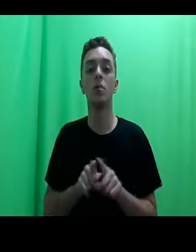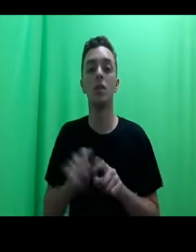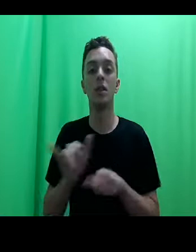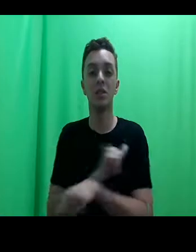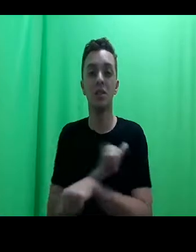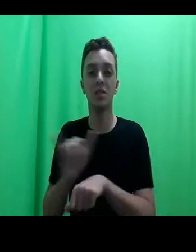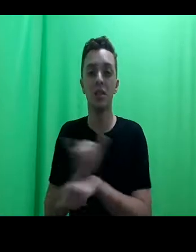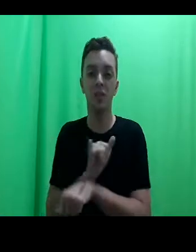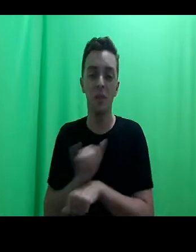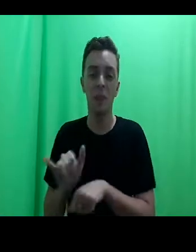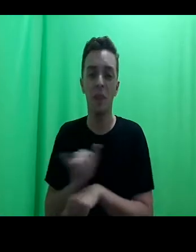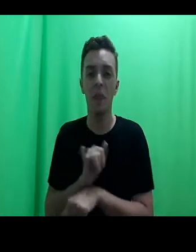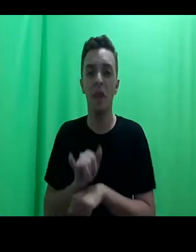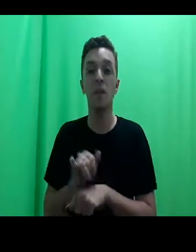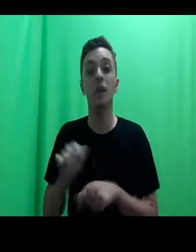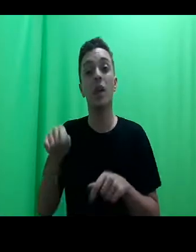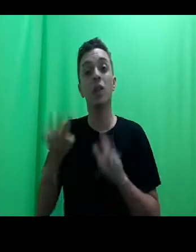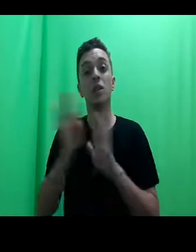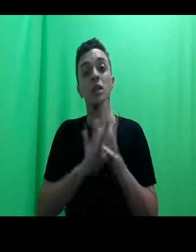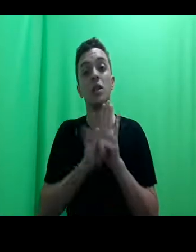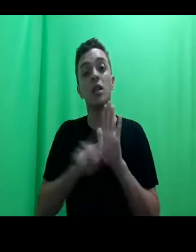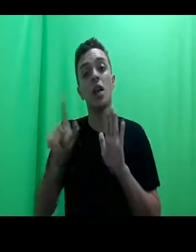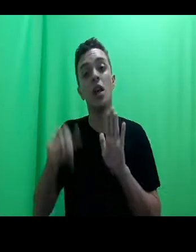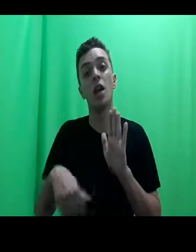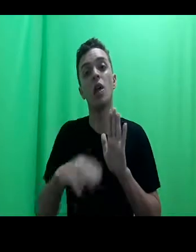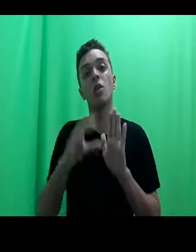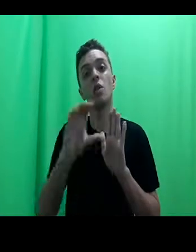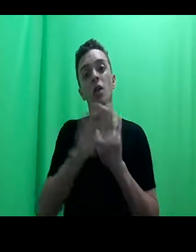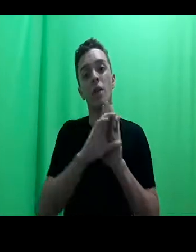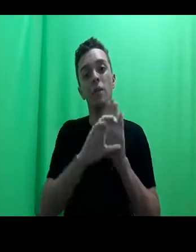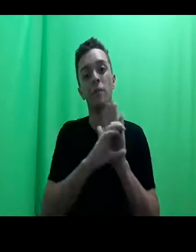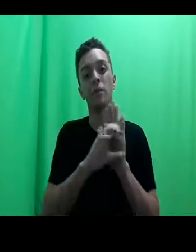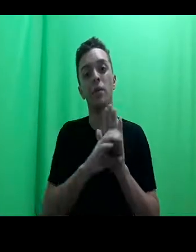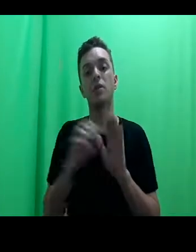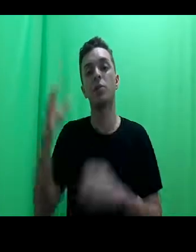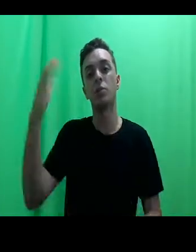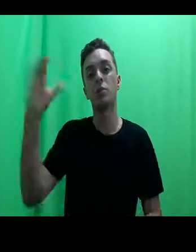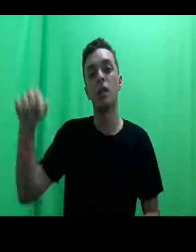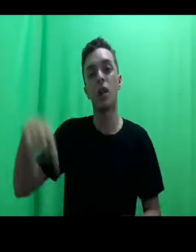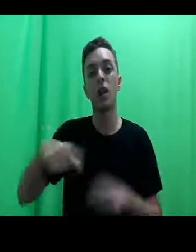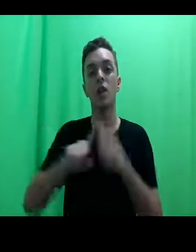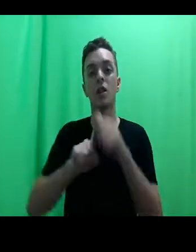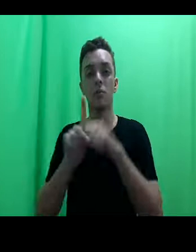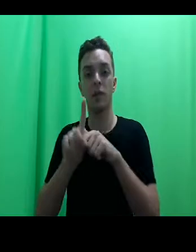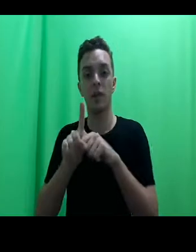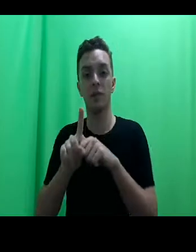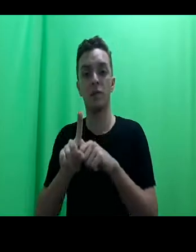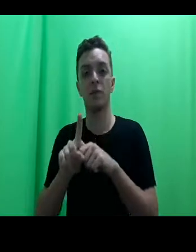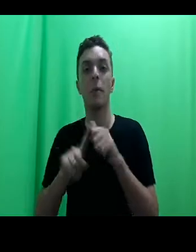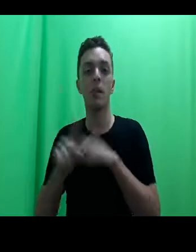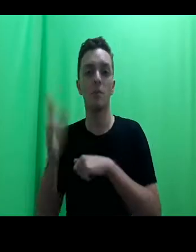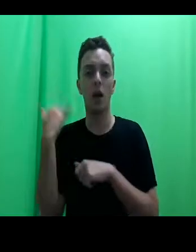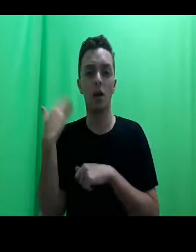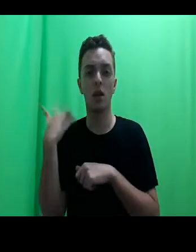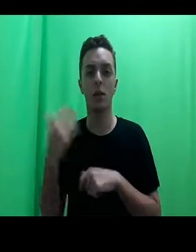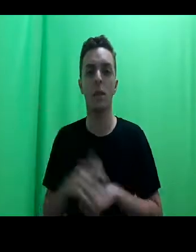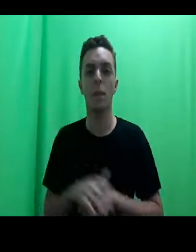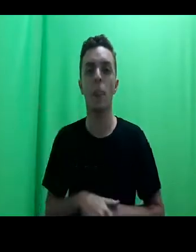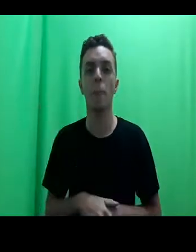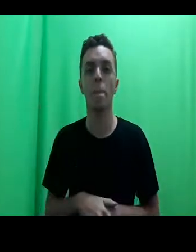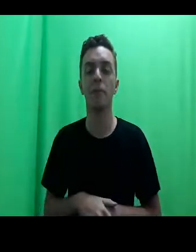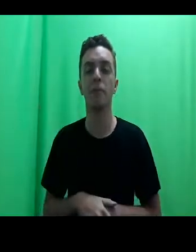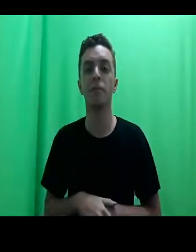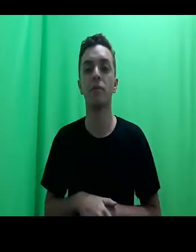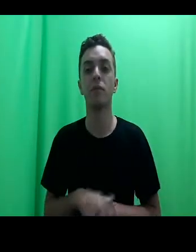esse texto é um capítulo publicado neste mês, aliás, no mês passado, num